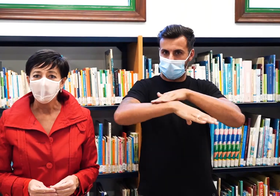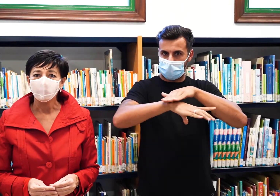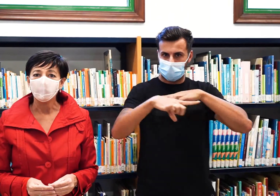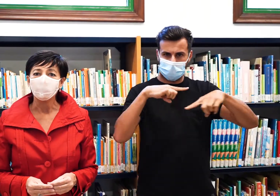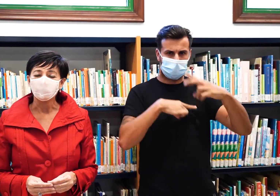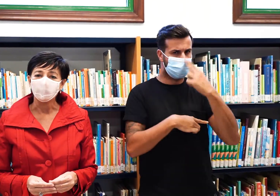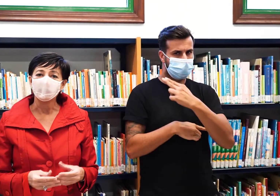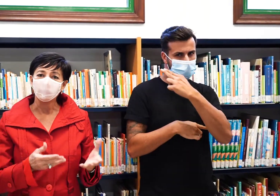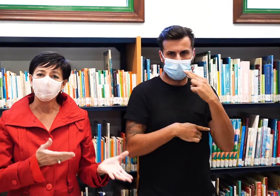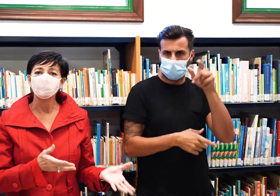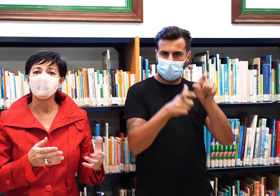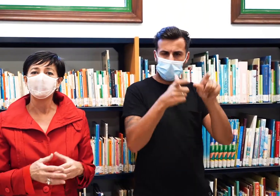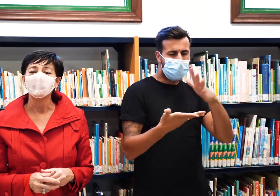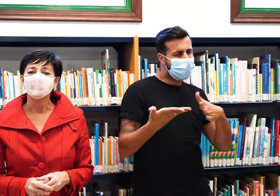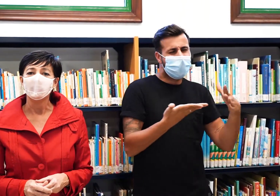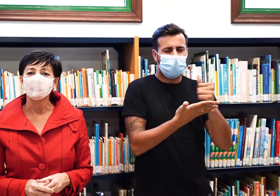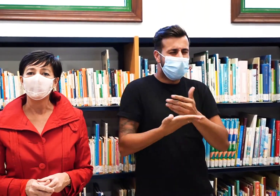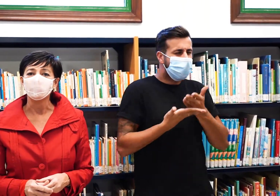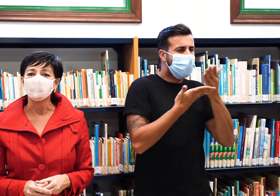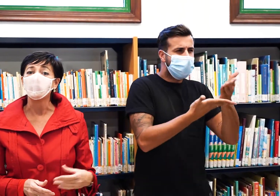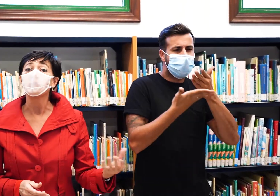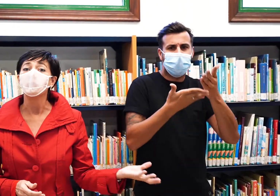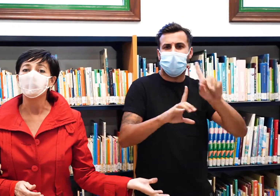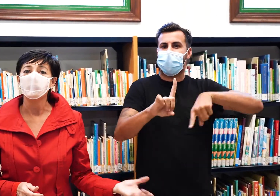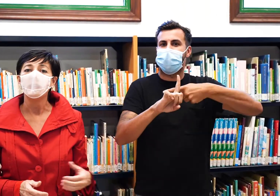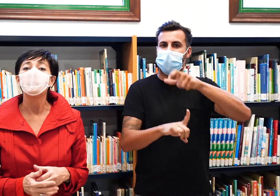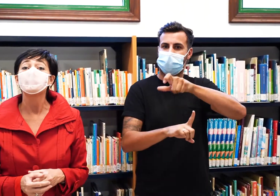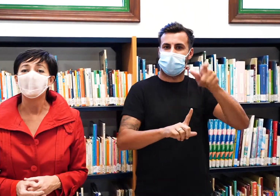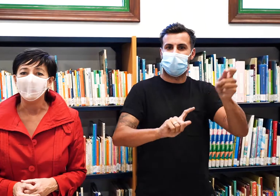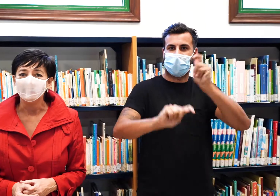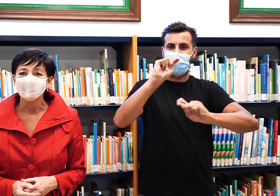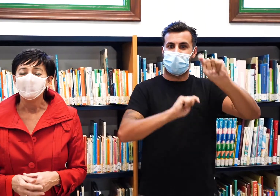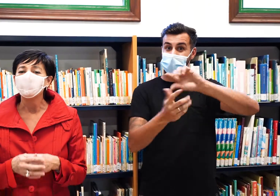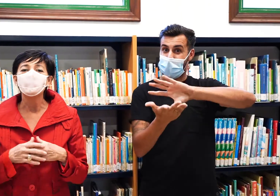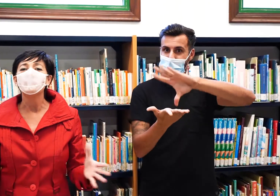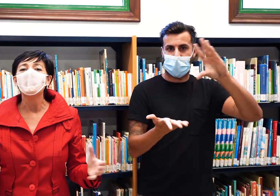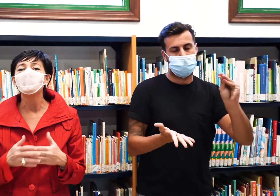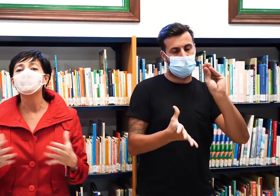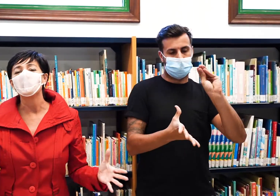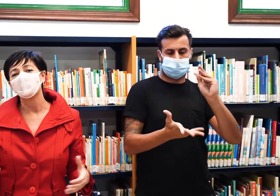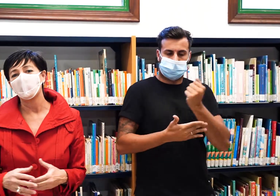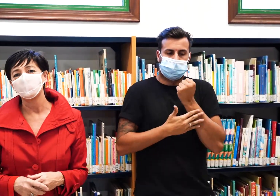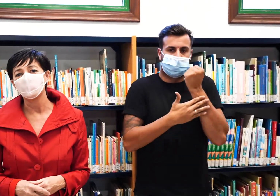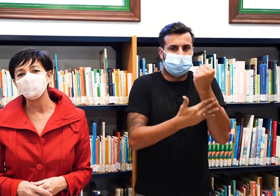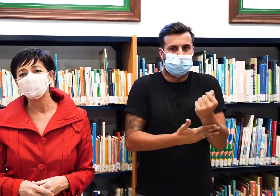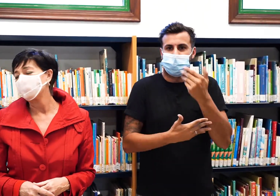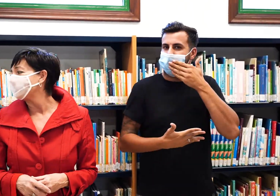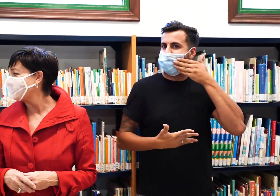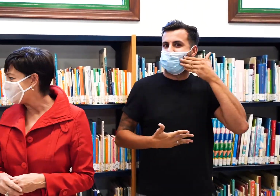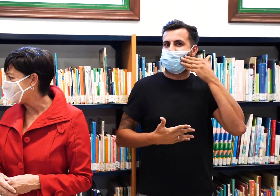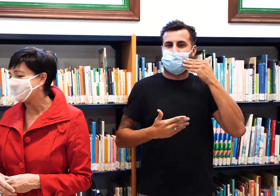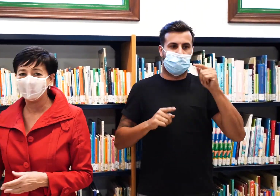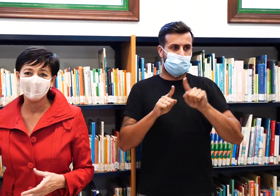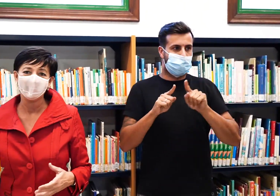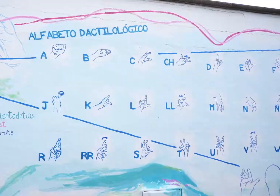caso con las personas que forman parte de esta asociación como es APSAL. Es un privilegio y un honor para nosotros y nos